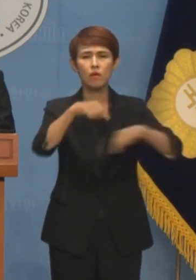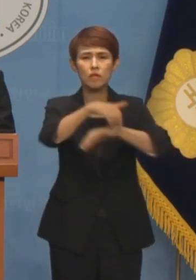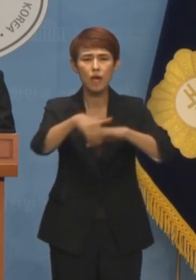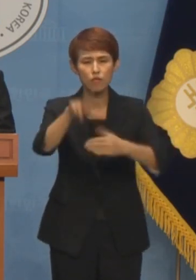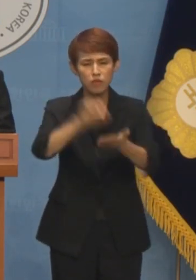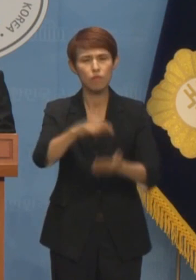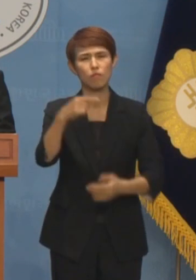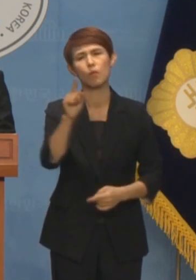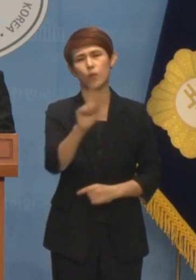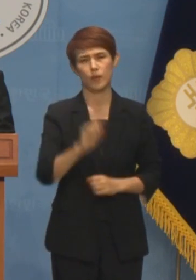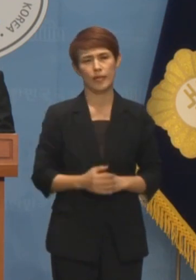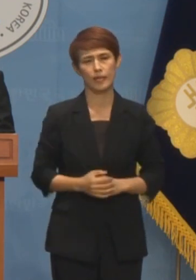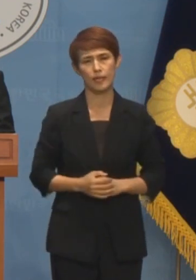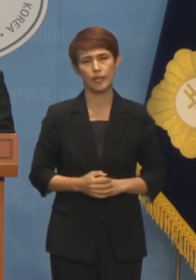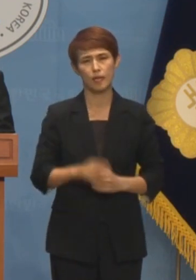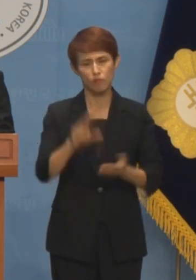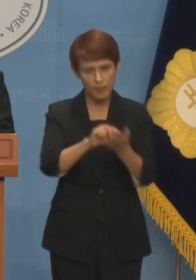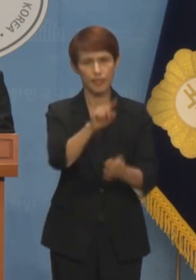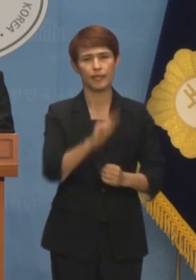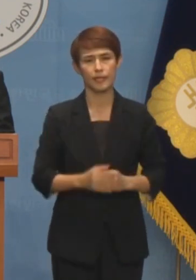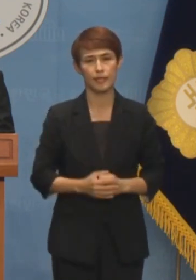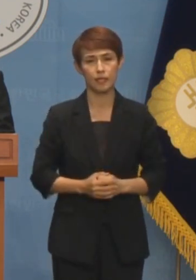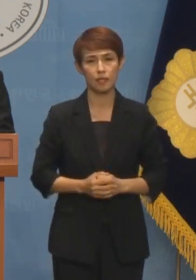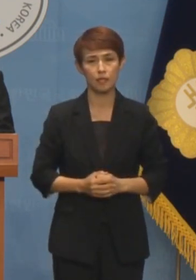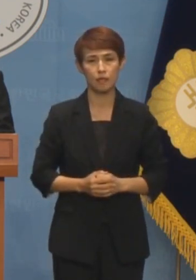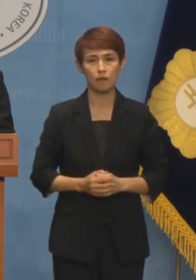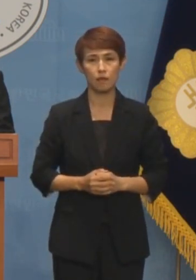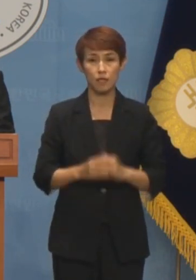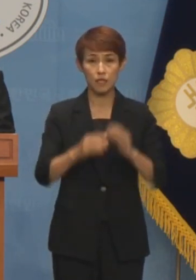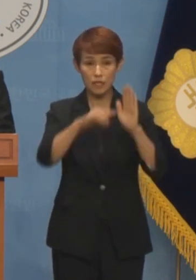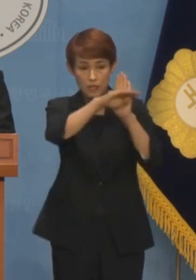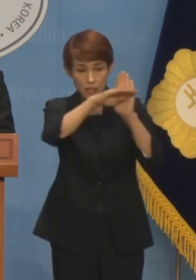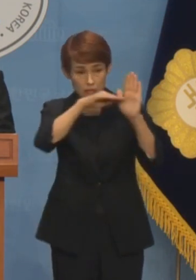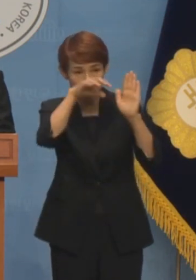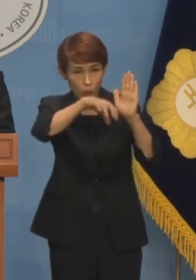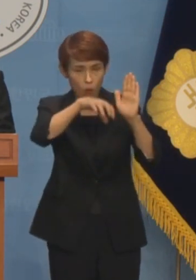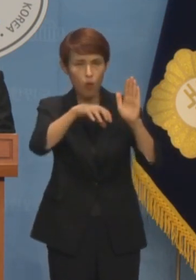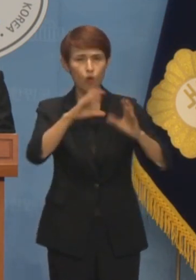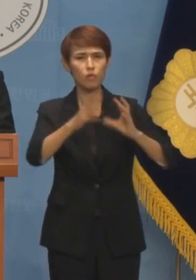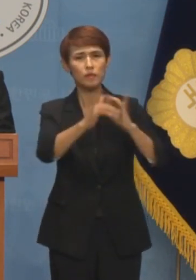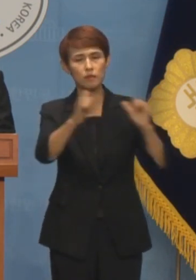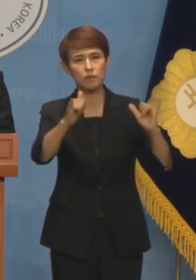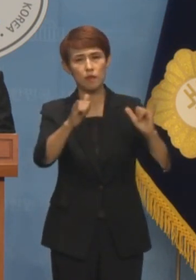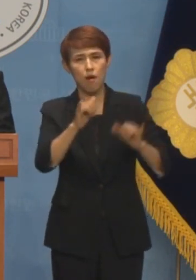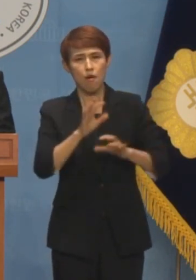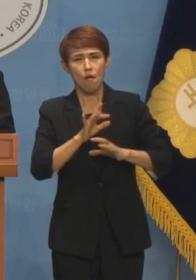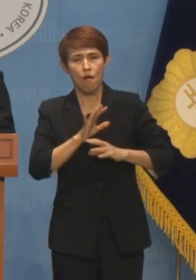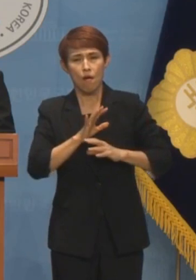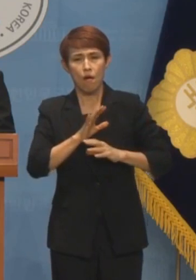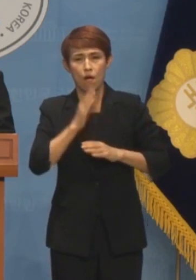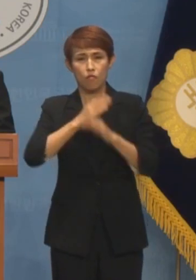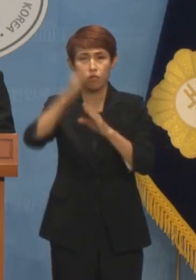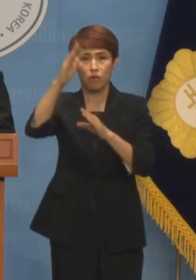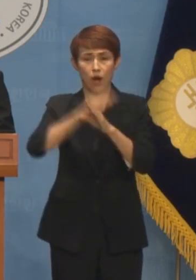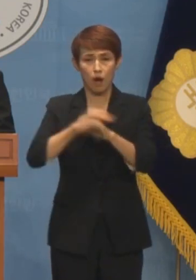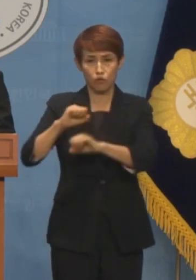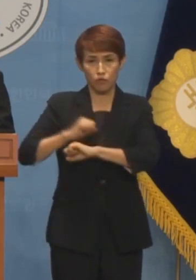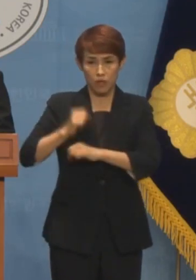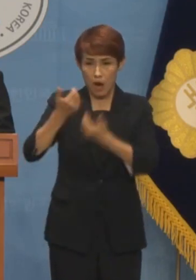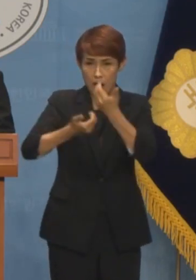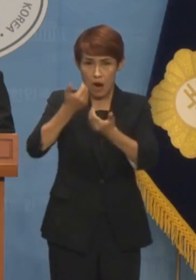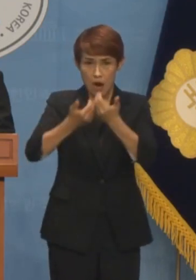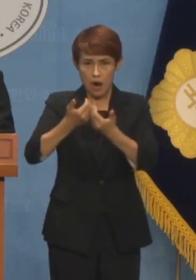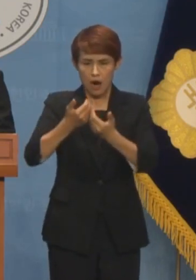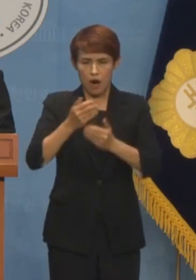무엇보다 접경지역 주민들과 오물풍선에 놀란 국민들께 남북의 군사적 긴장은 직접적인 두려움입니다